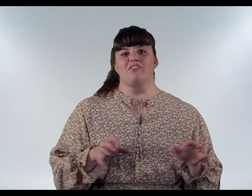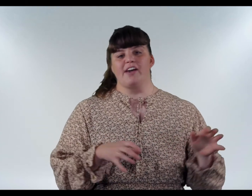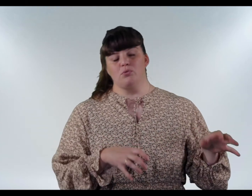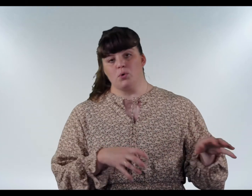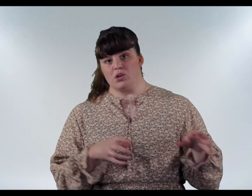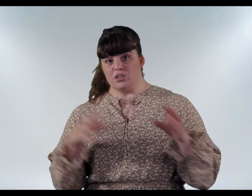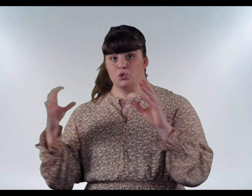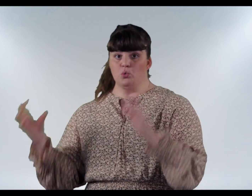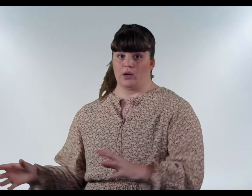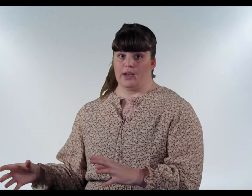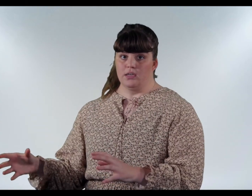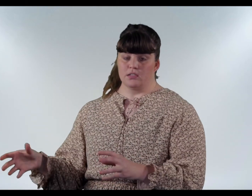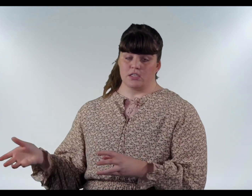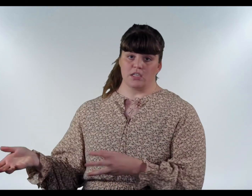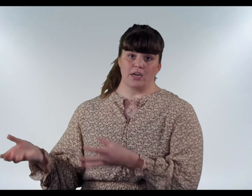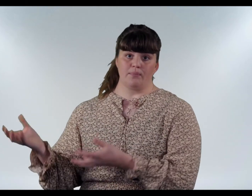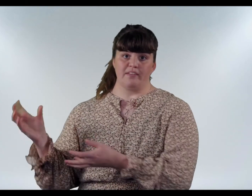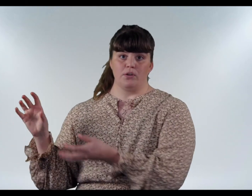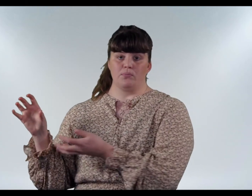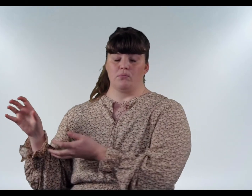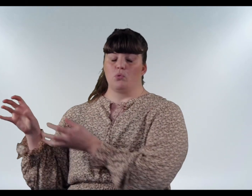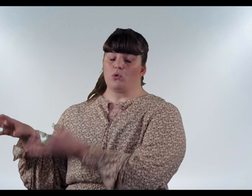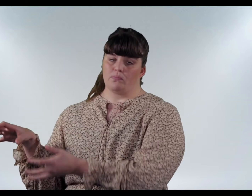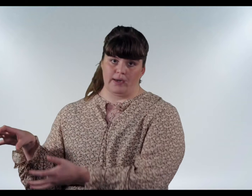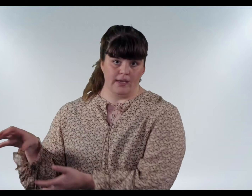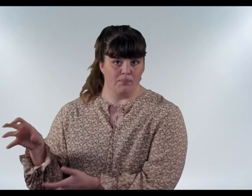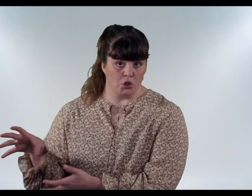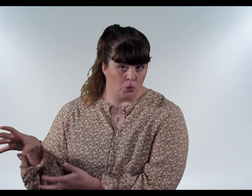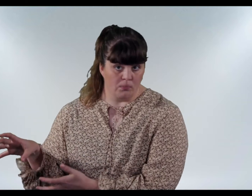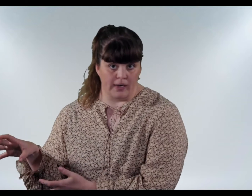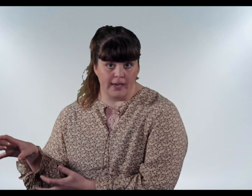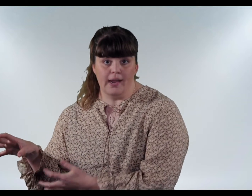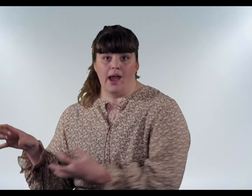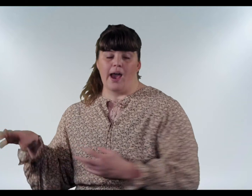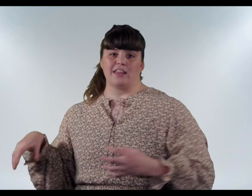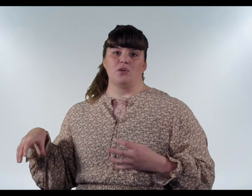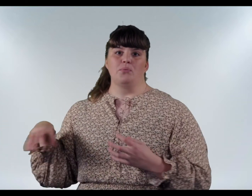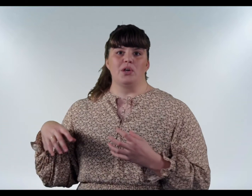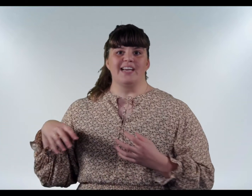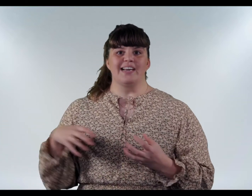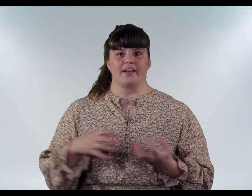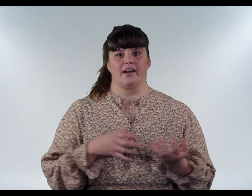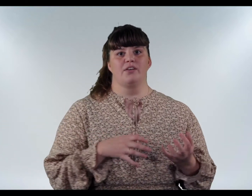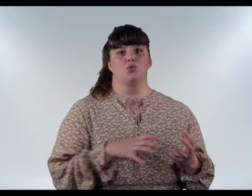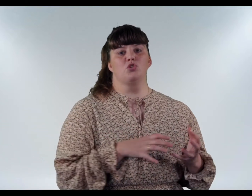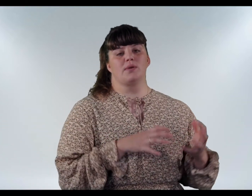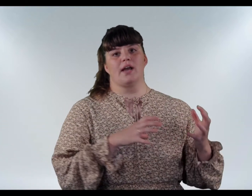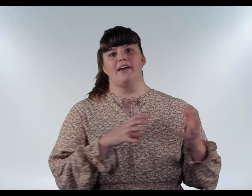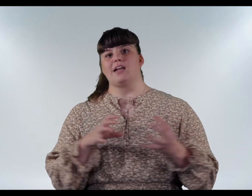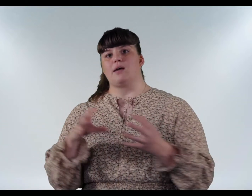æfum okkur í þessu núna, sérstaklega með að verum ungmenni, eða bönn og ungmenni, að það var mjög líklega að við nótum en hann hæfilega bara